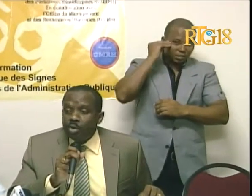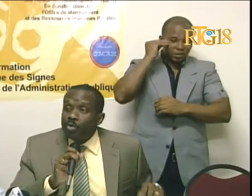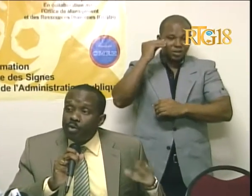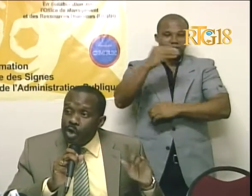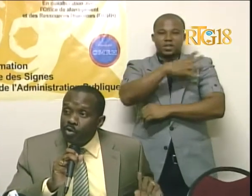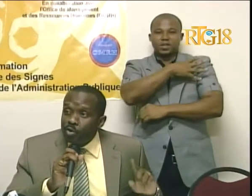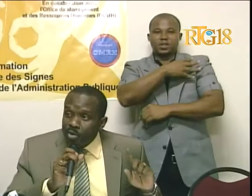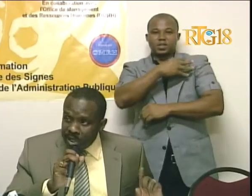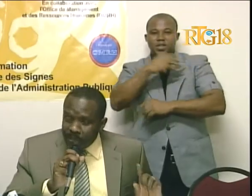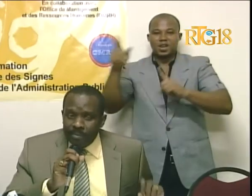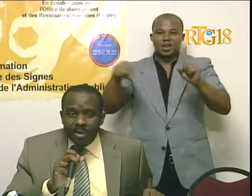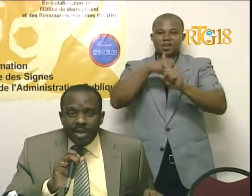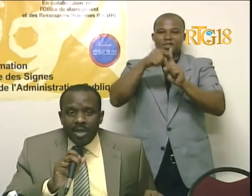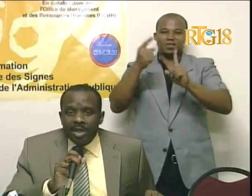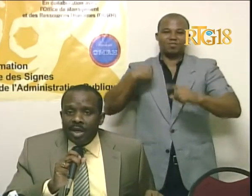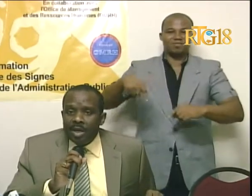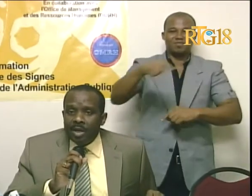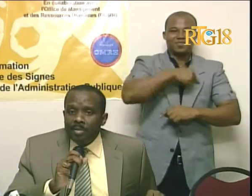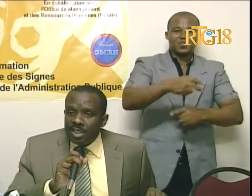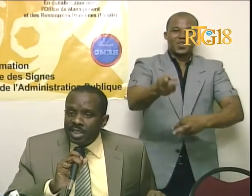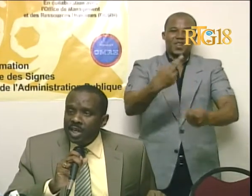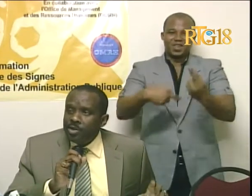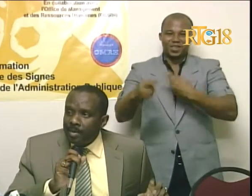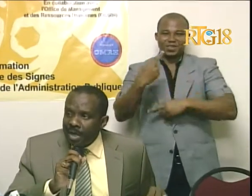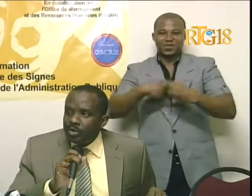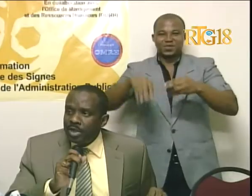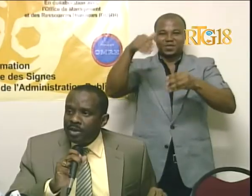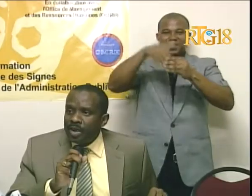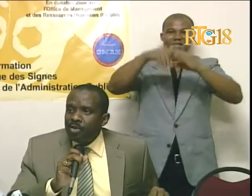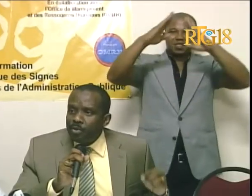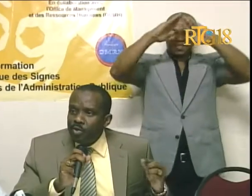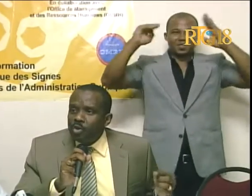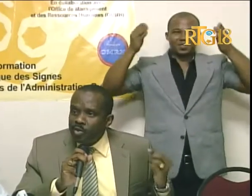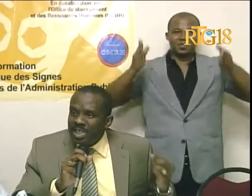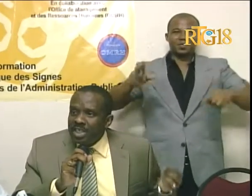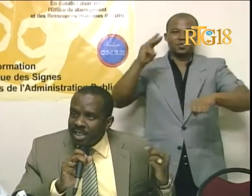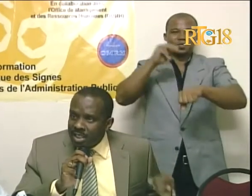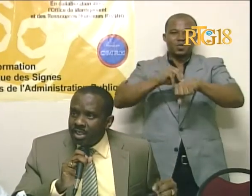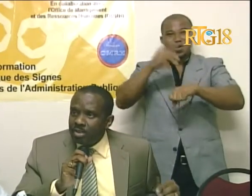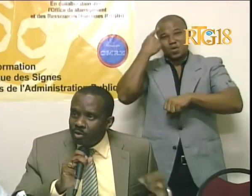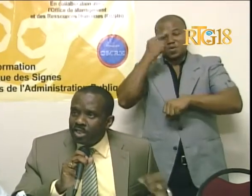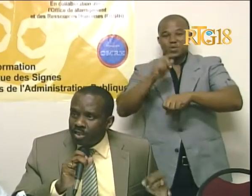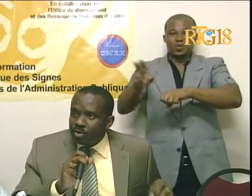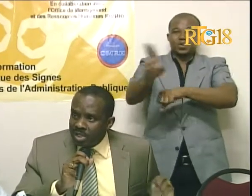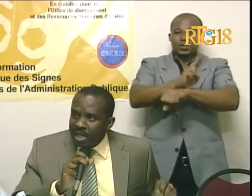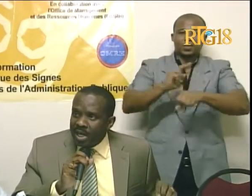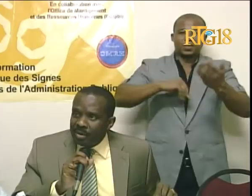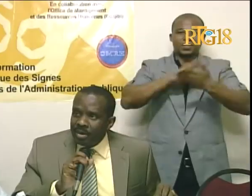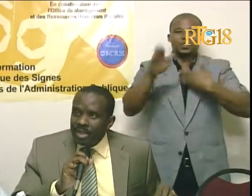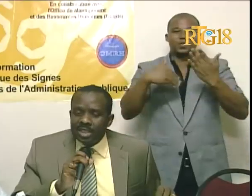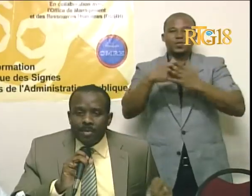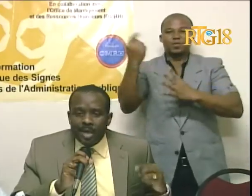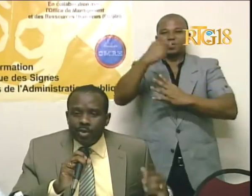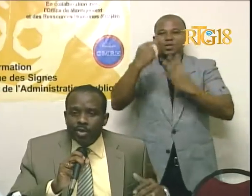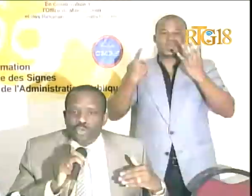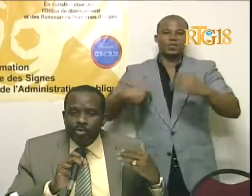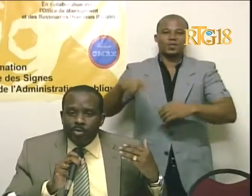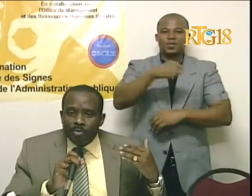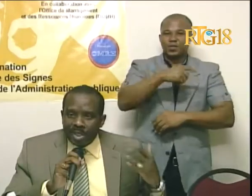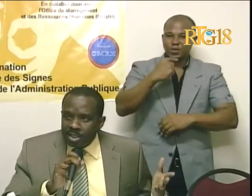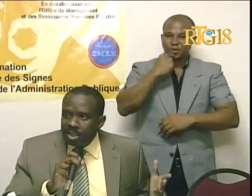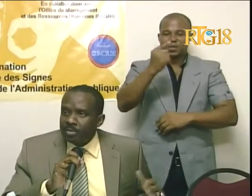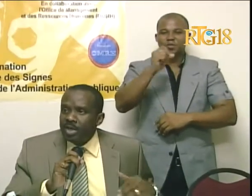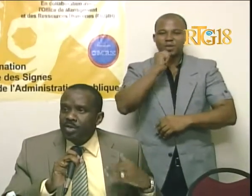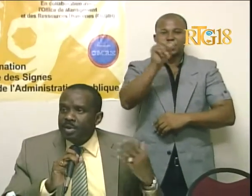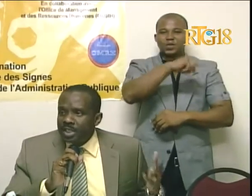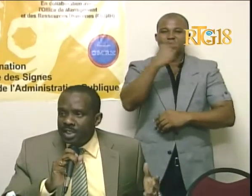dispozisyon nou, pou la nou toune, nan minister, nan bas de travay nou, pou nou utilize, tout sak sot di la, se pa just nou